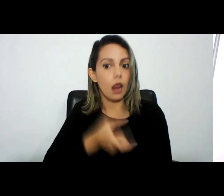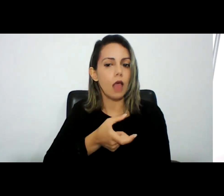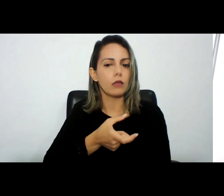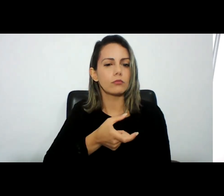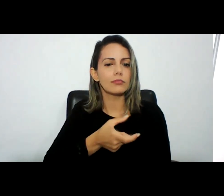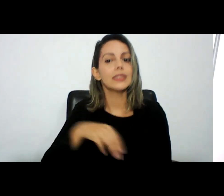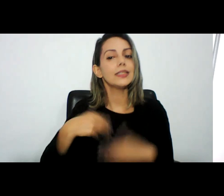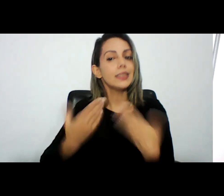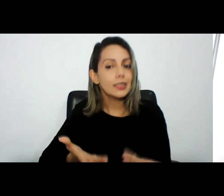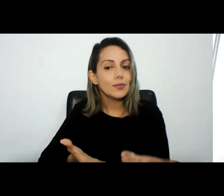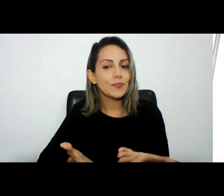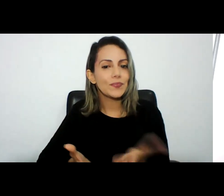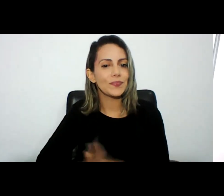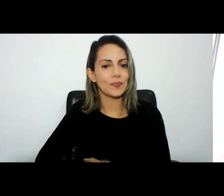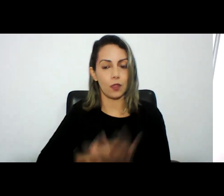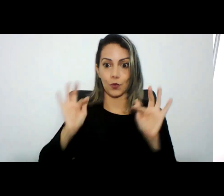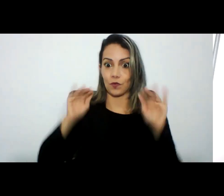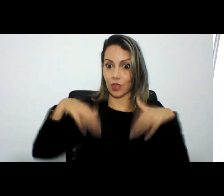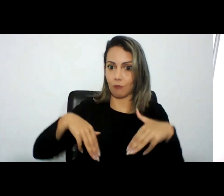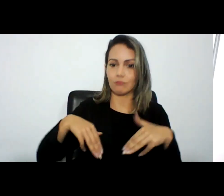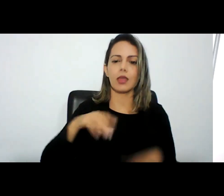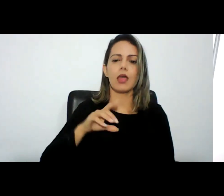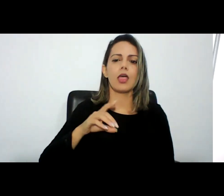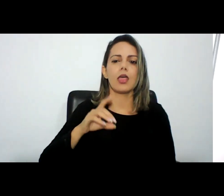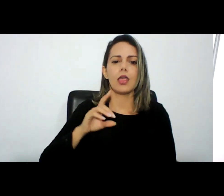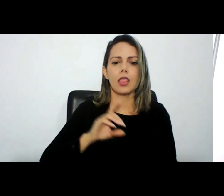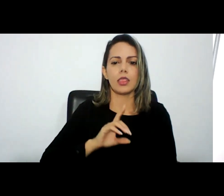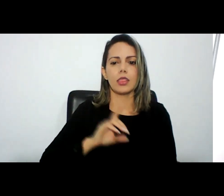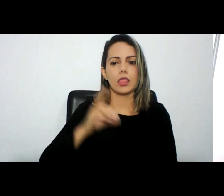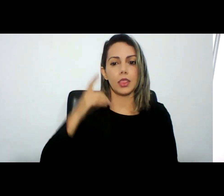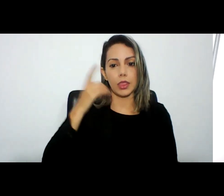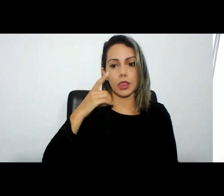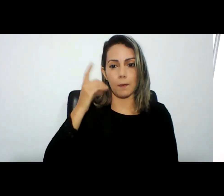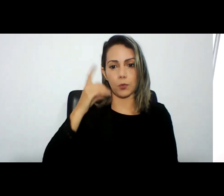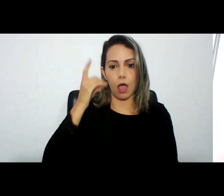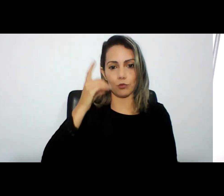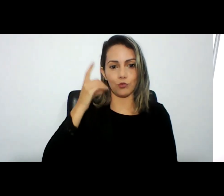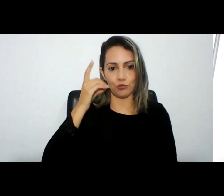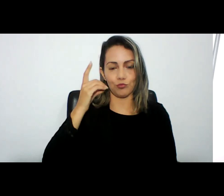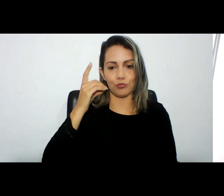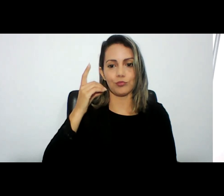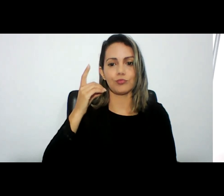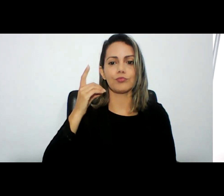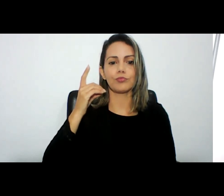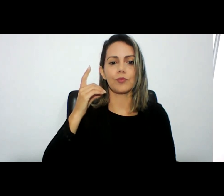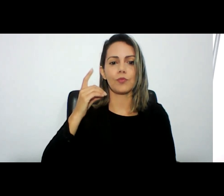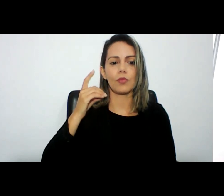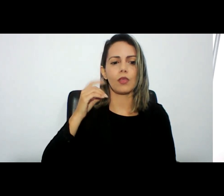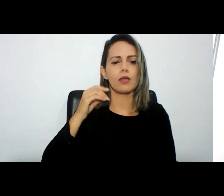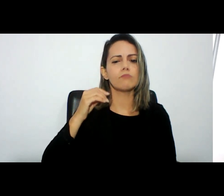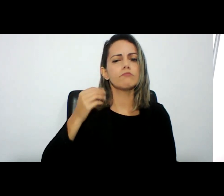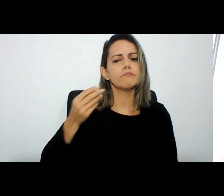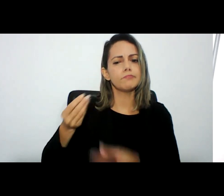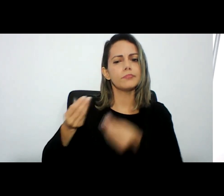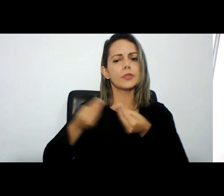no final o deputado Hugo Leal ele me atribuiu essa função de rascunhar